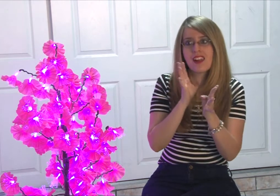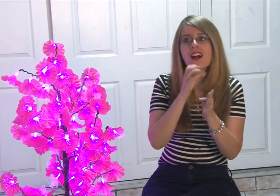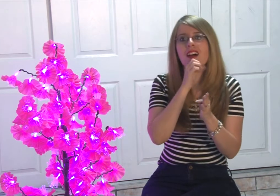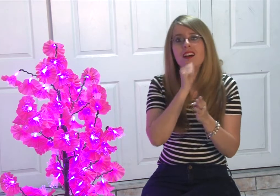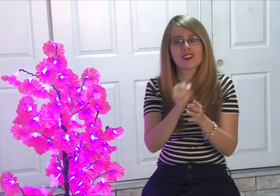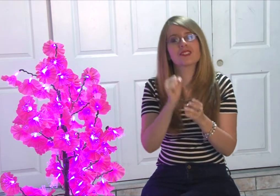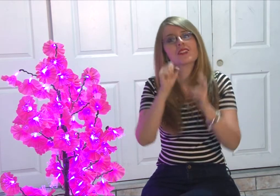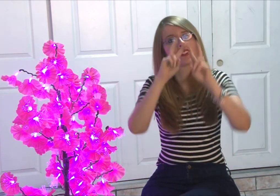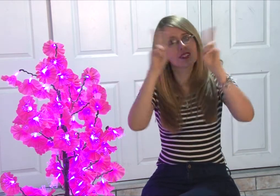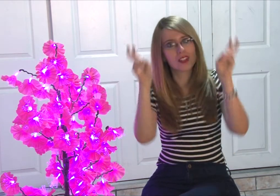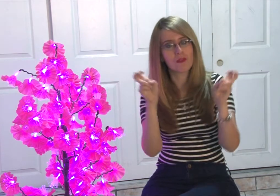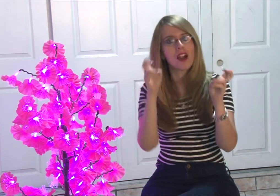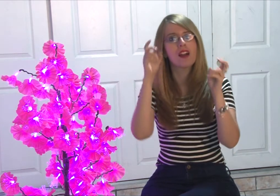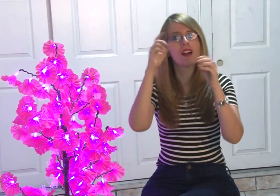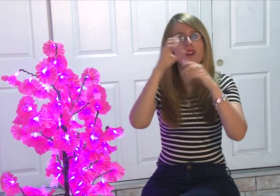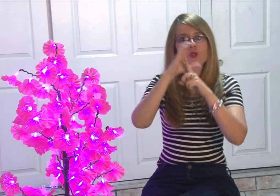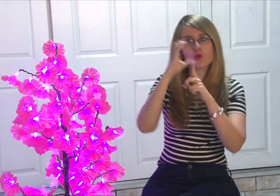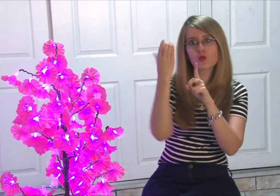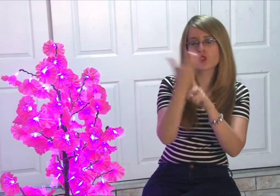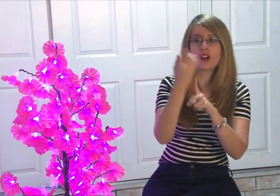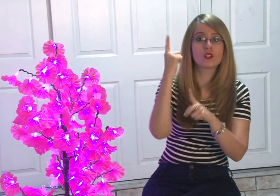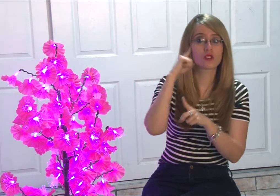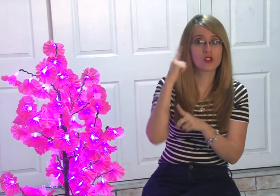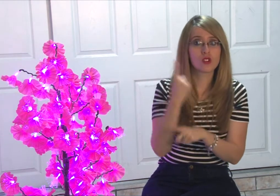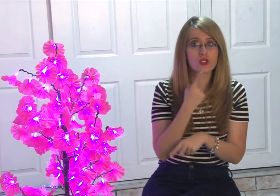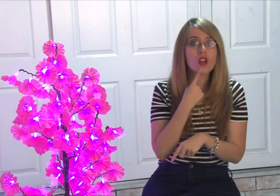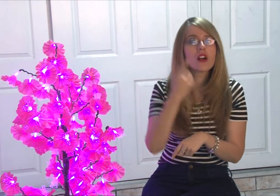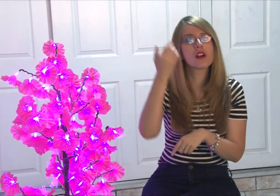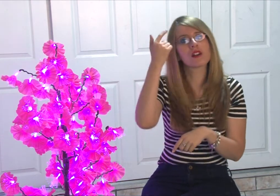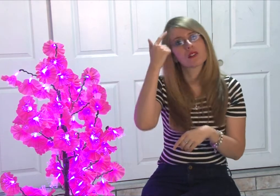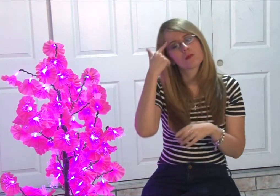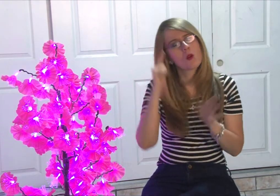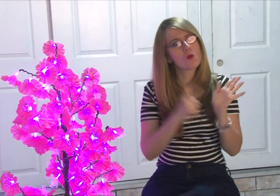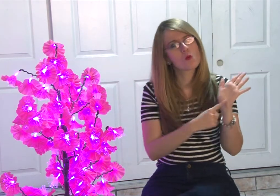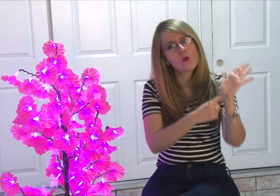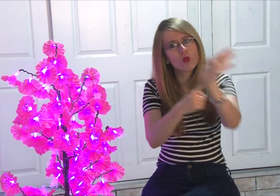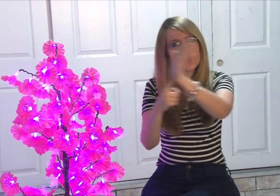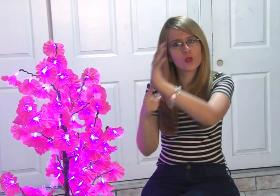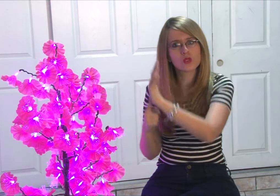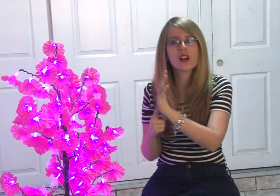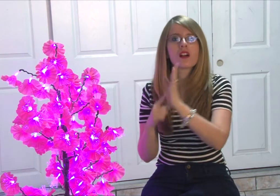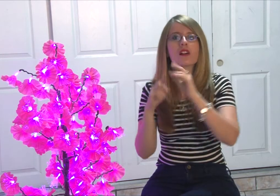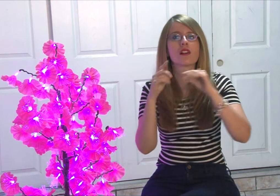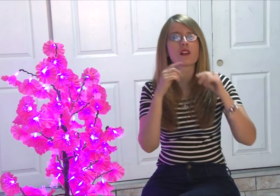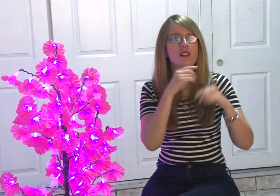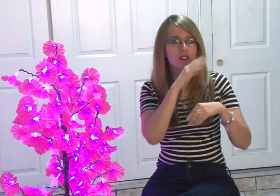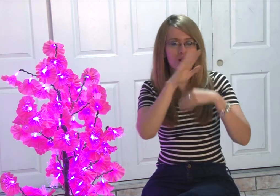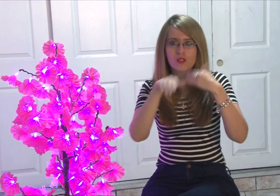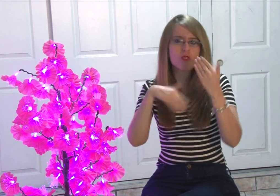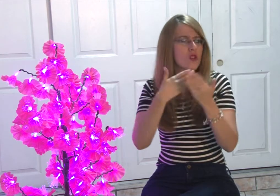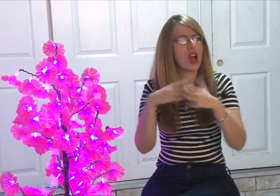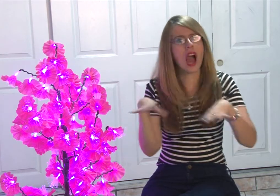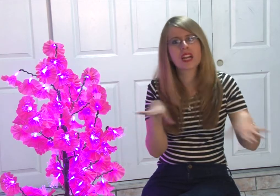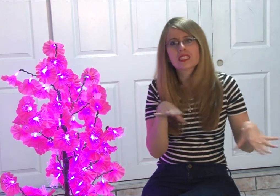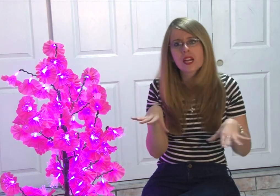yo conversar, hablar, qué temas sobre la cultura sorda podía mostrarles a todos